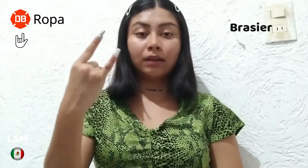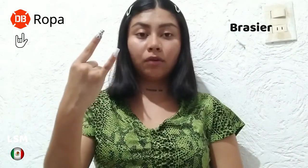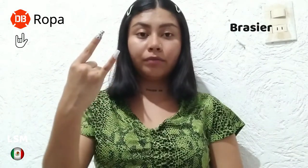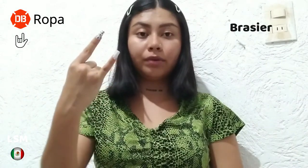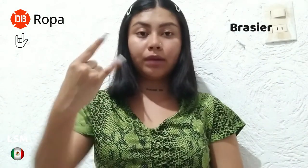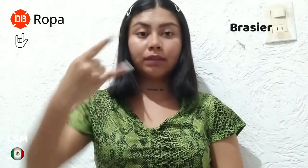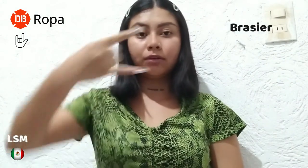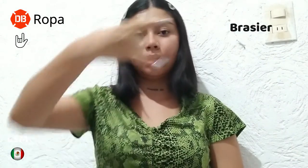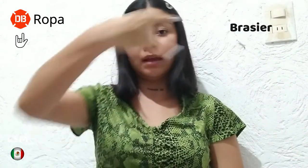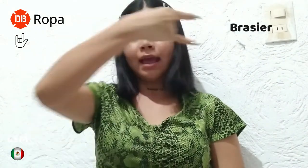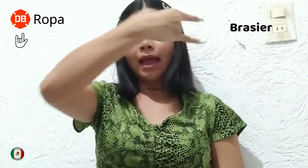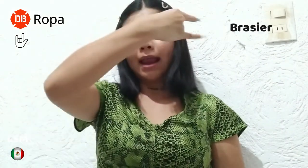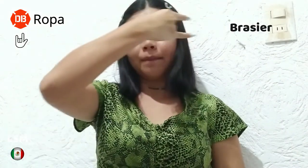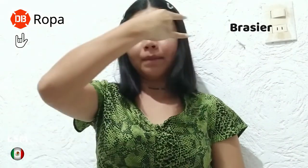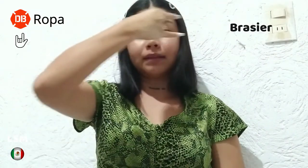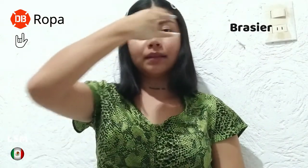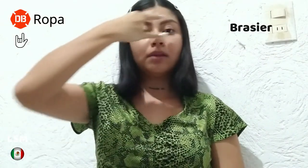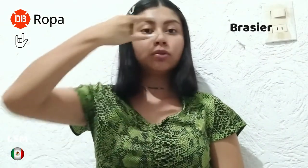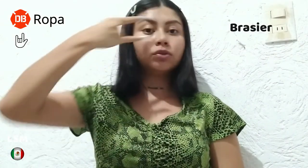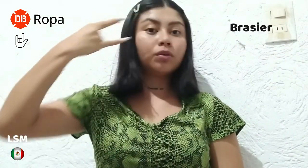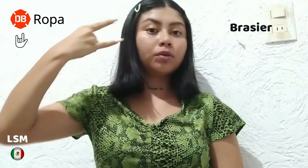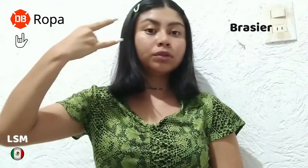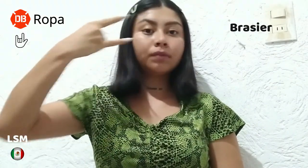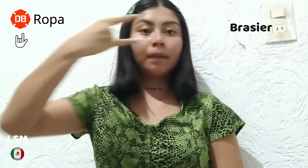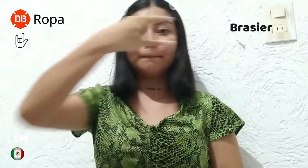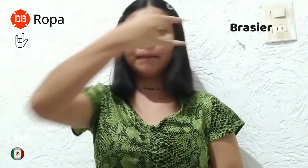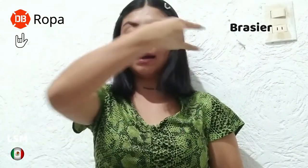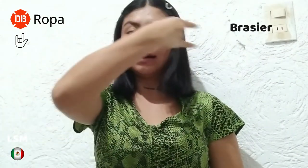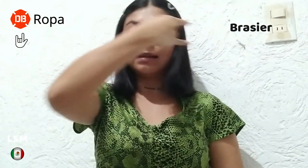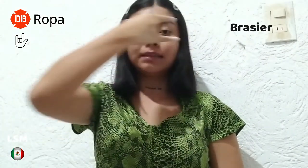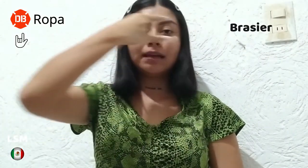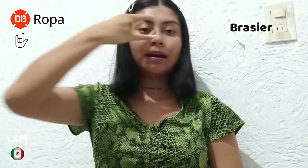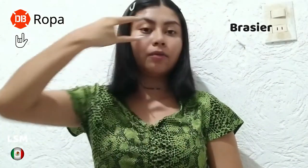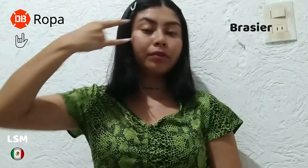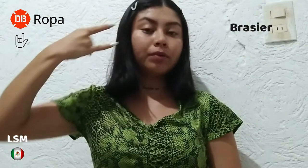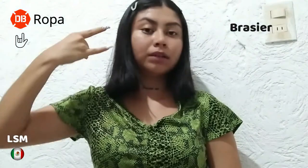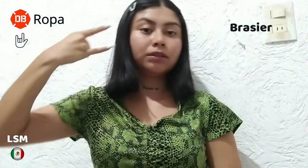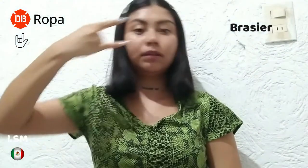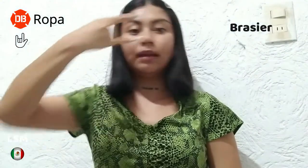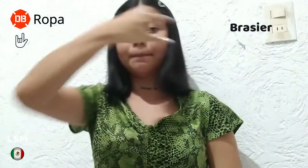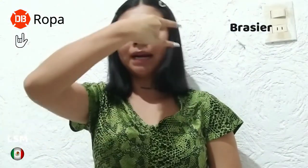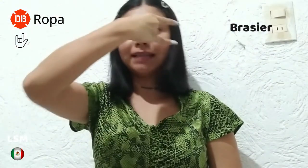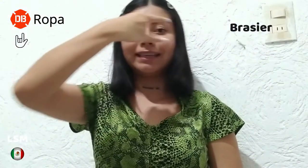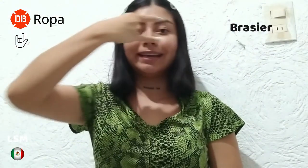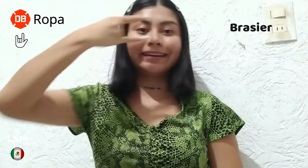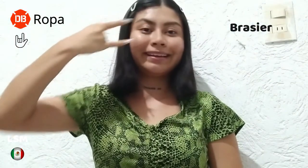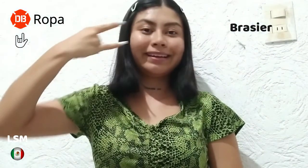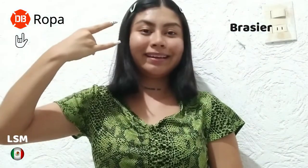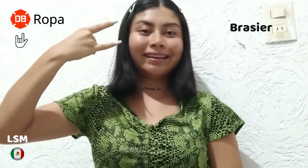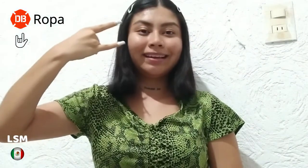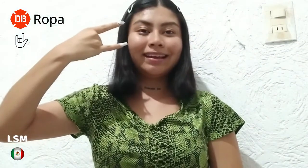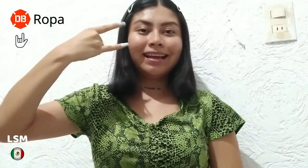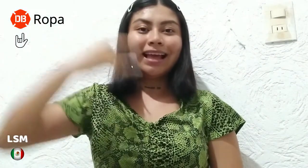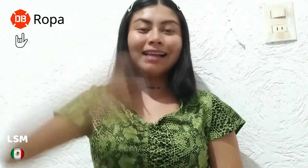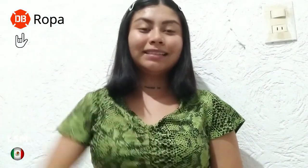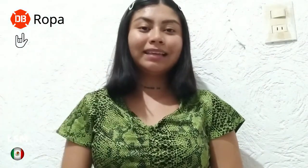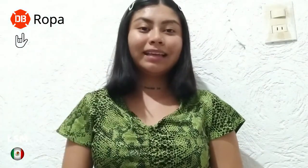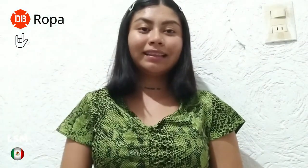configuración en la parte de los ojos para realizar la configuración de brasier. El siguiente